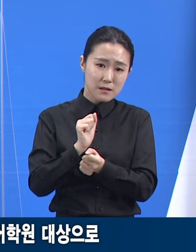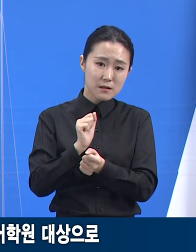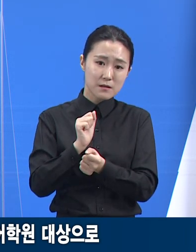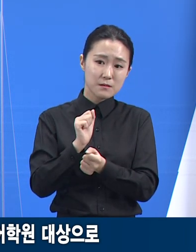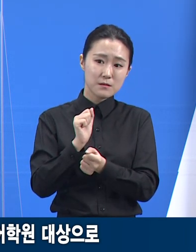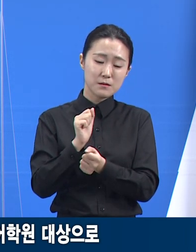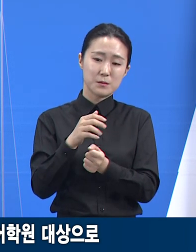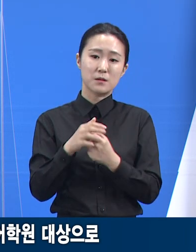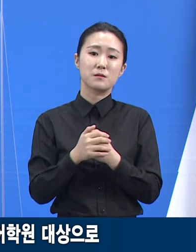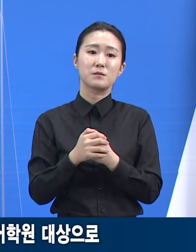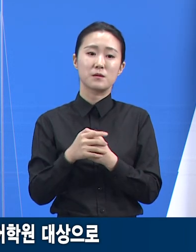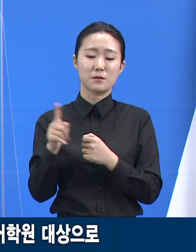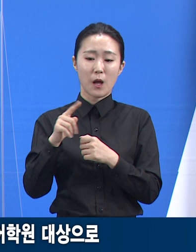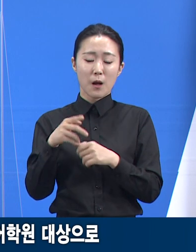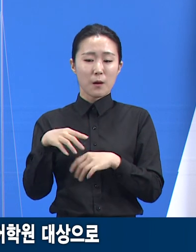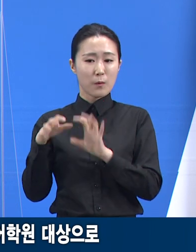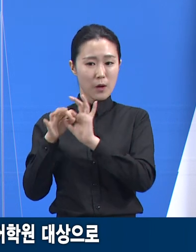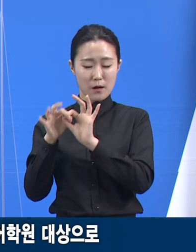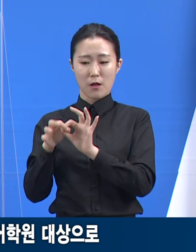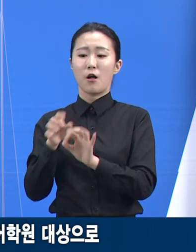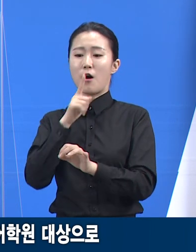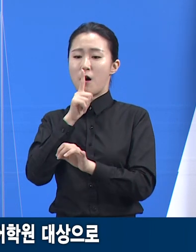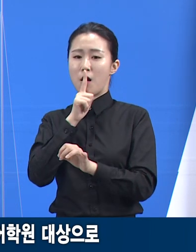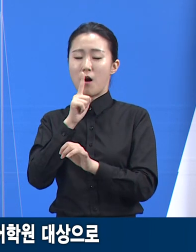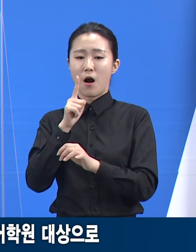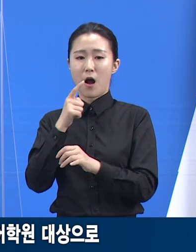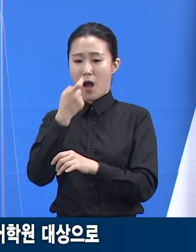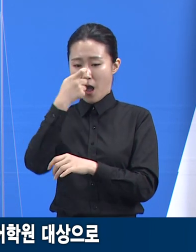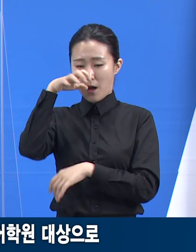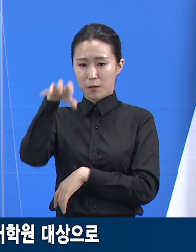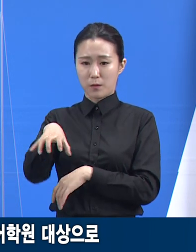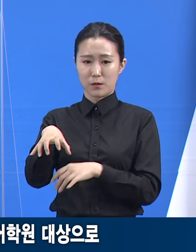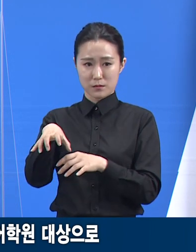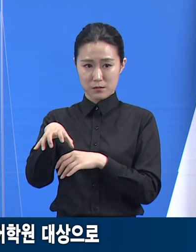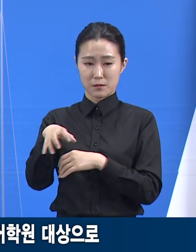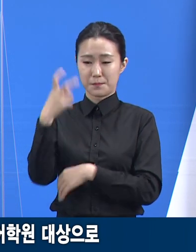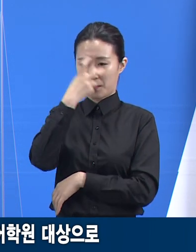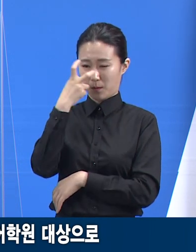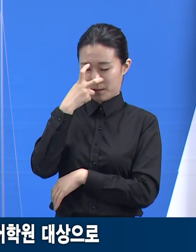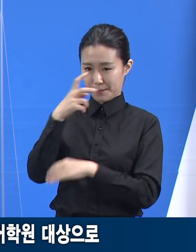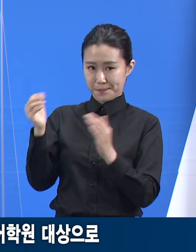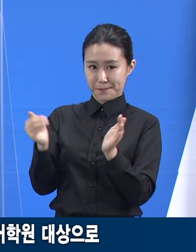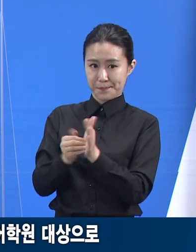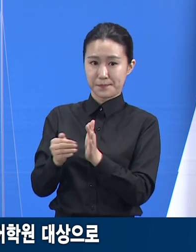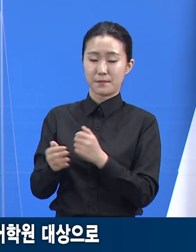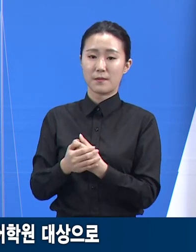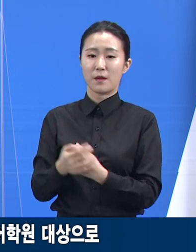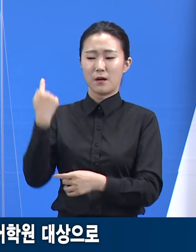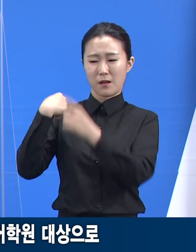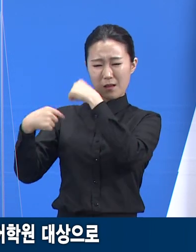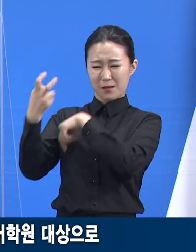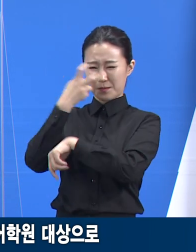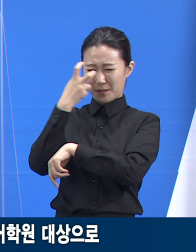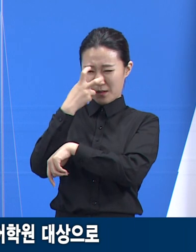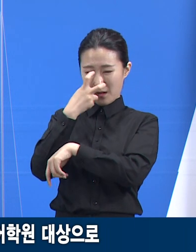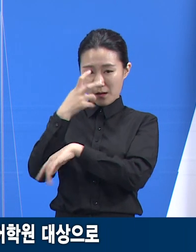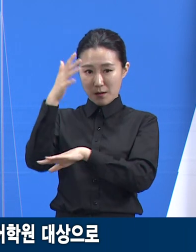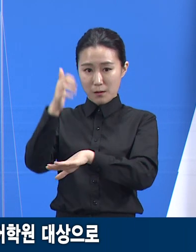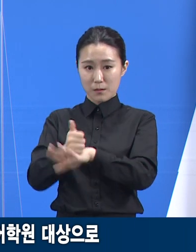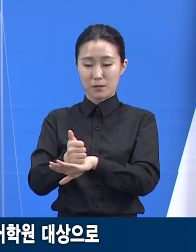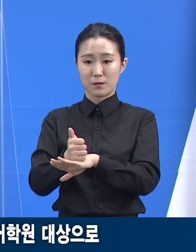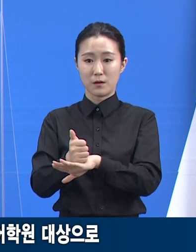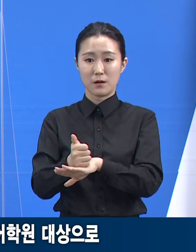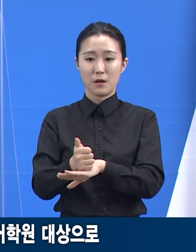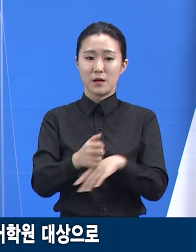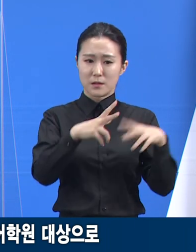관련된 어학원을 대상으로 진단검사를 실시했습니다. 관련된 어학원들을 추가적으로 역학조사한 결과 성남시뿐만 아니라